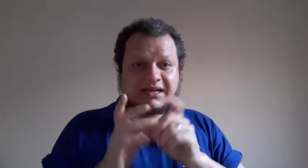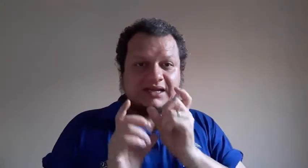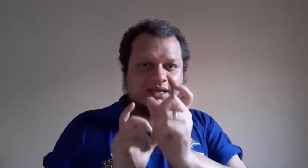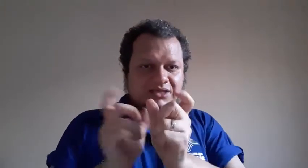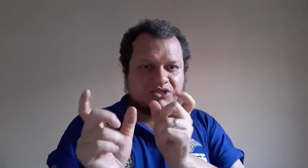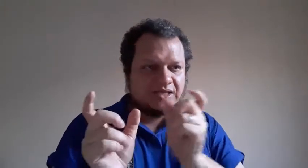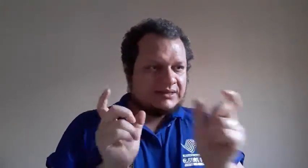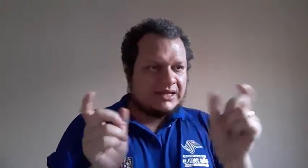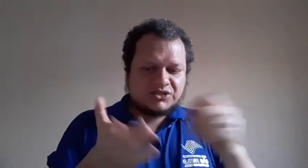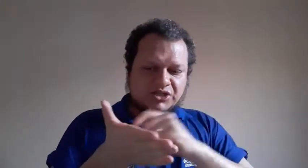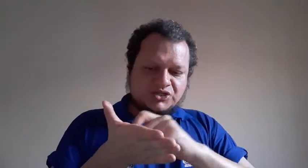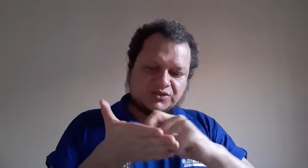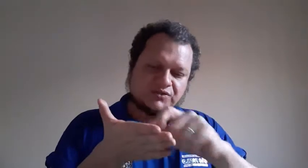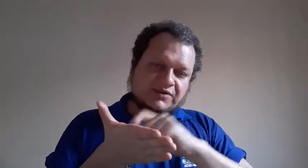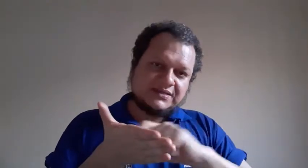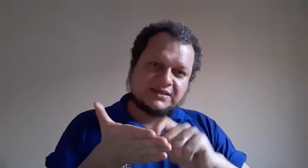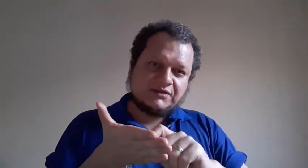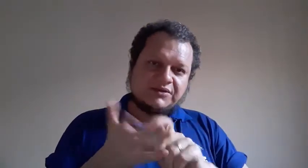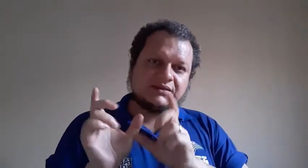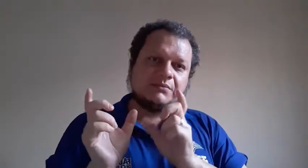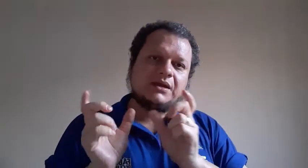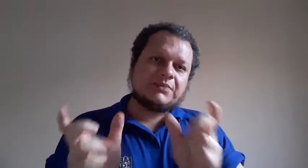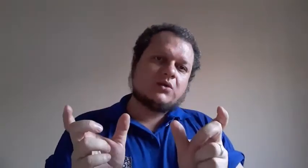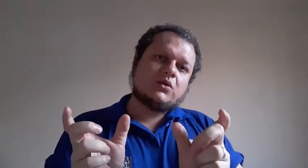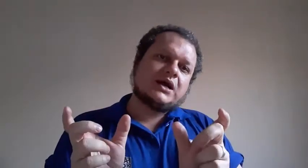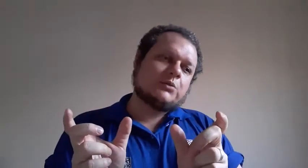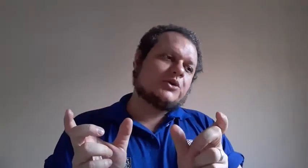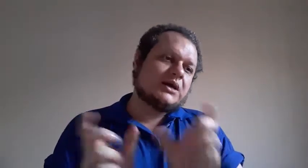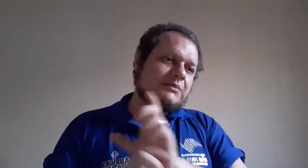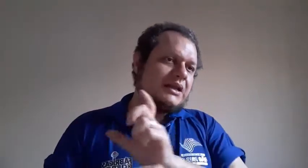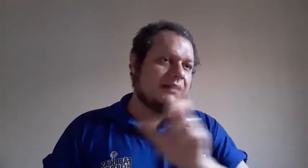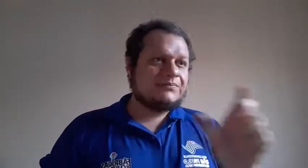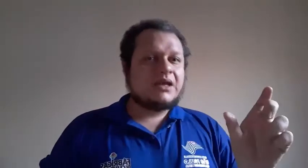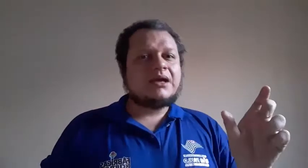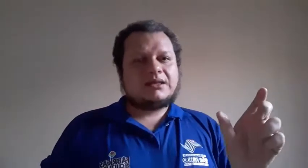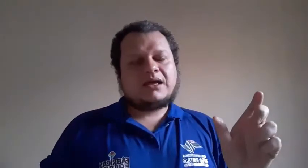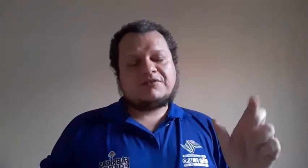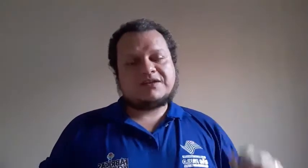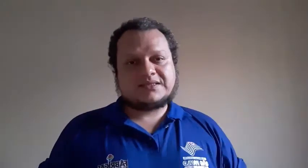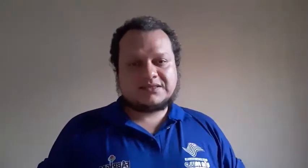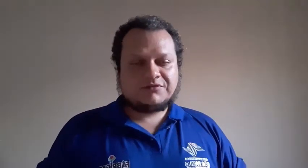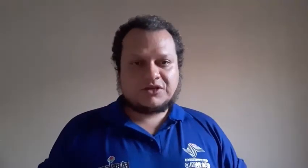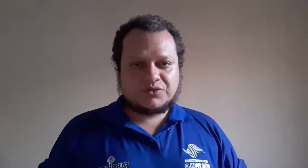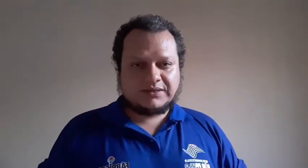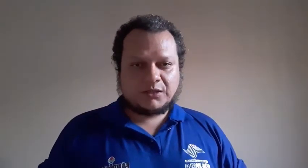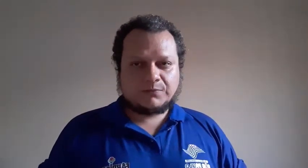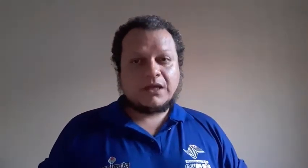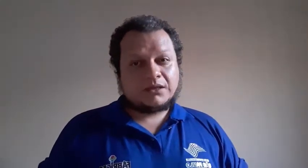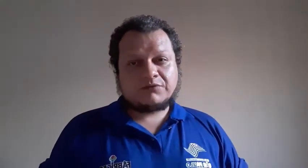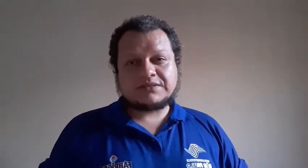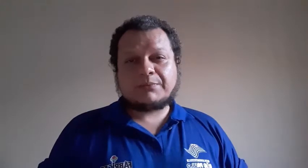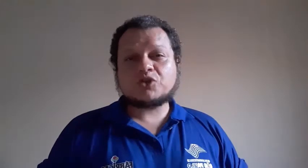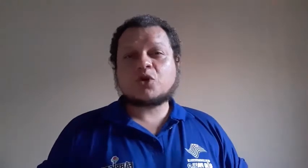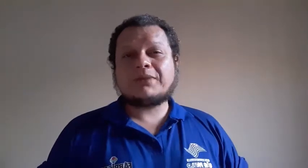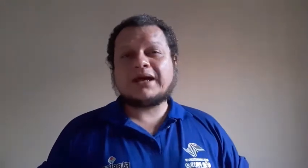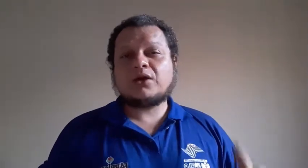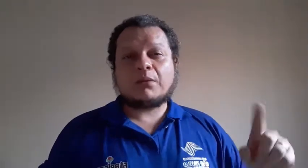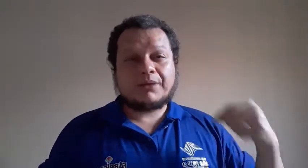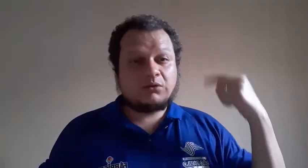a legendagem disso. Vai escrever também para colocar no programa lá e fazer esse vídeo inteiro. Então, você pode cobrar aí, ó, pelo